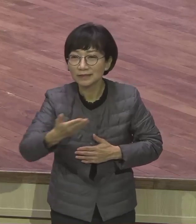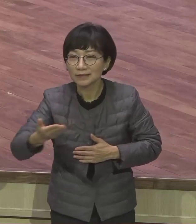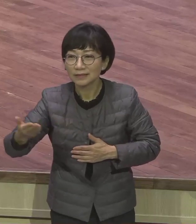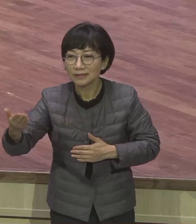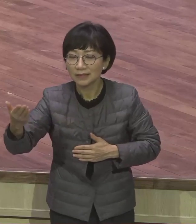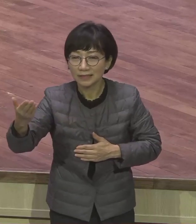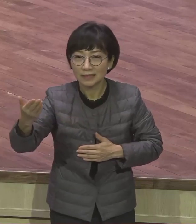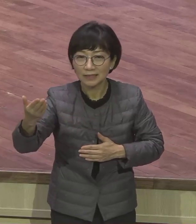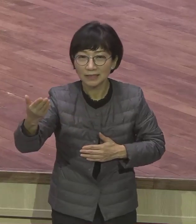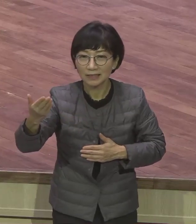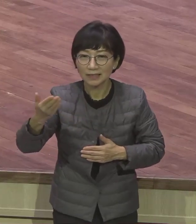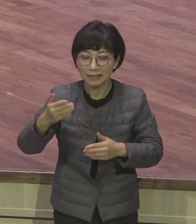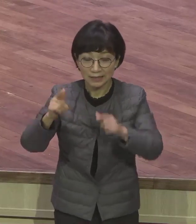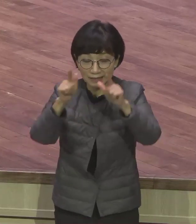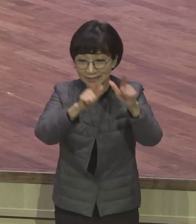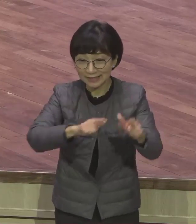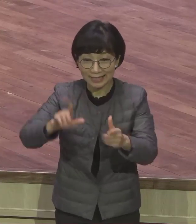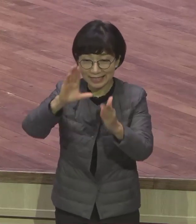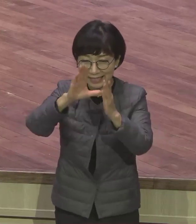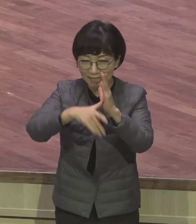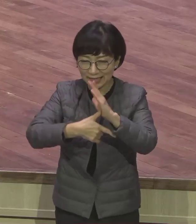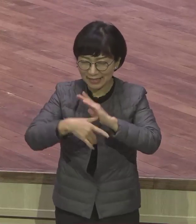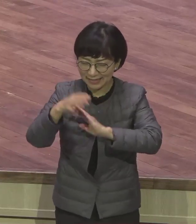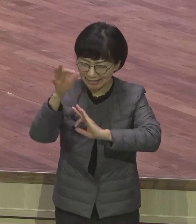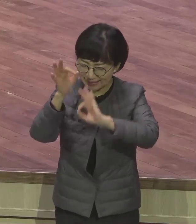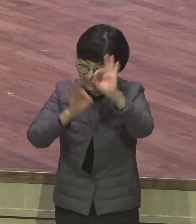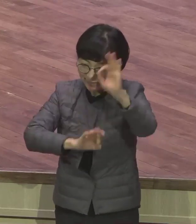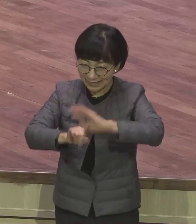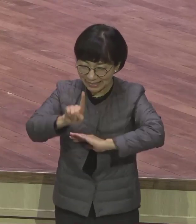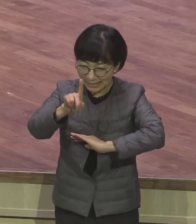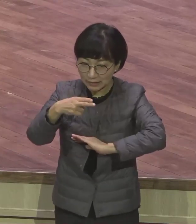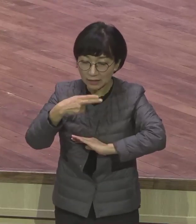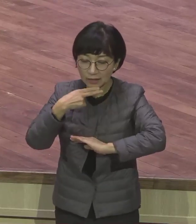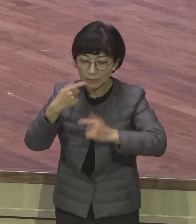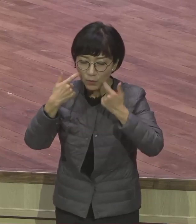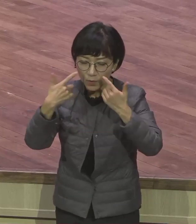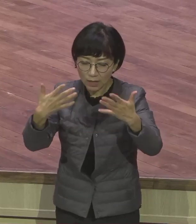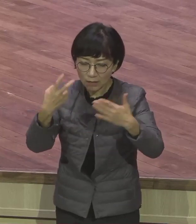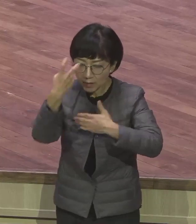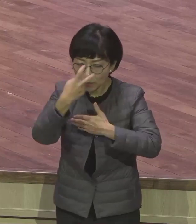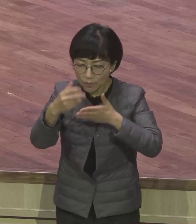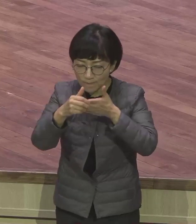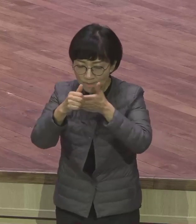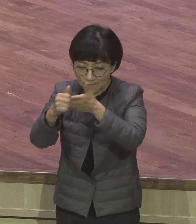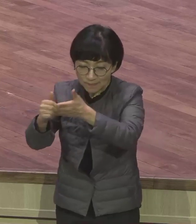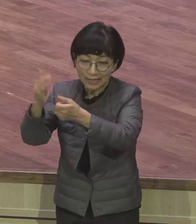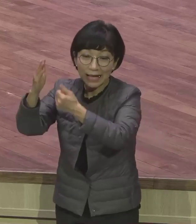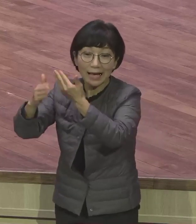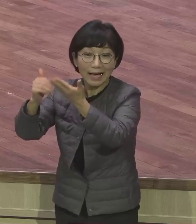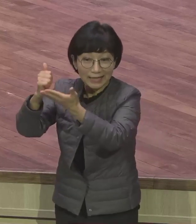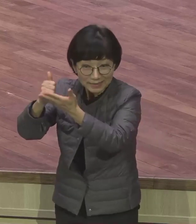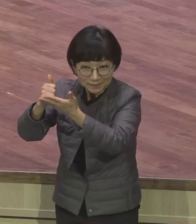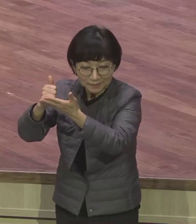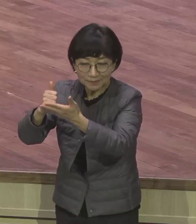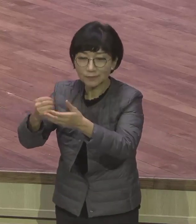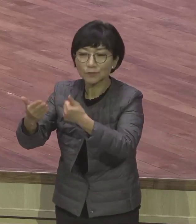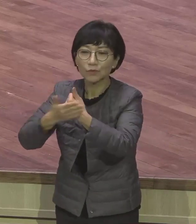오차도 없이 확실하게 인도하시고 보호하시는 하나님의 역사를 체험하면서 24 제대의 삶 속으로